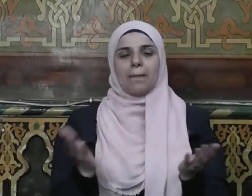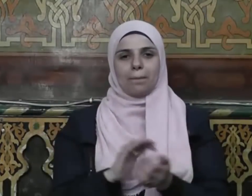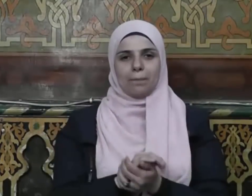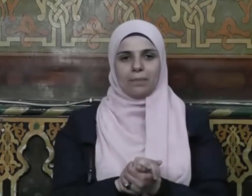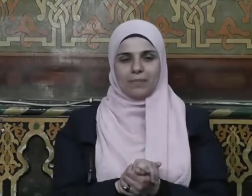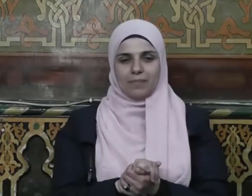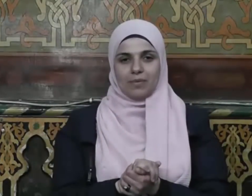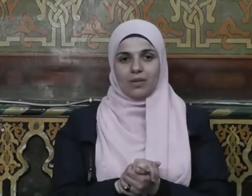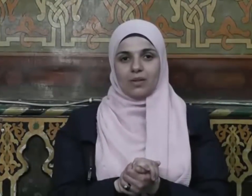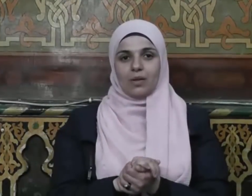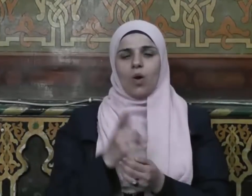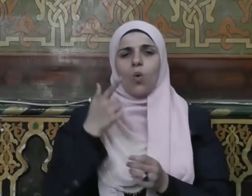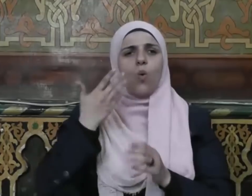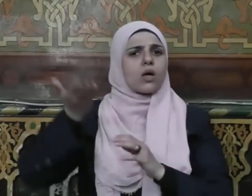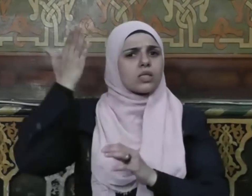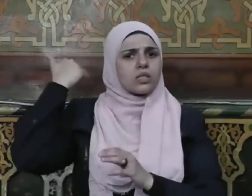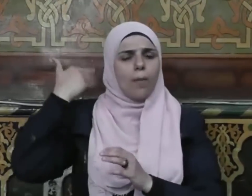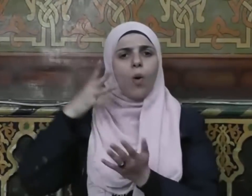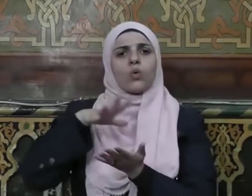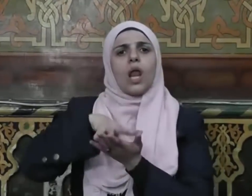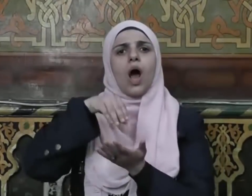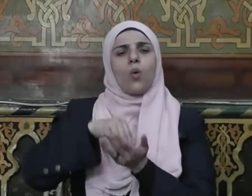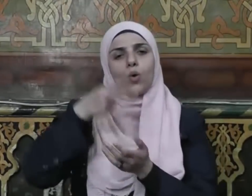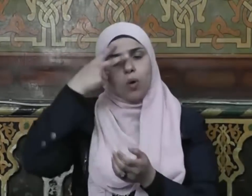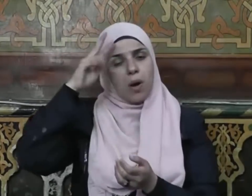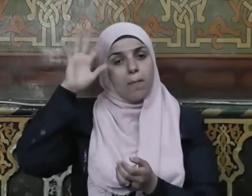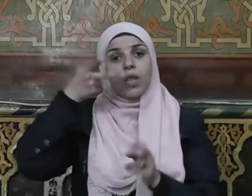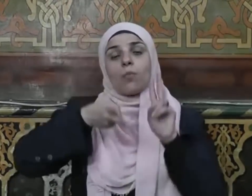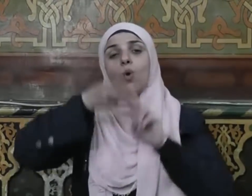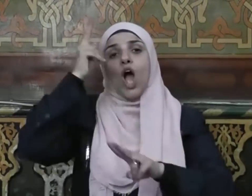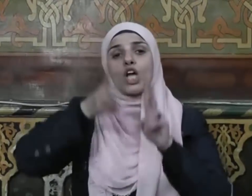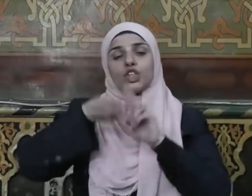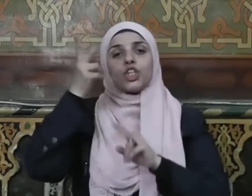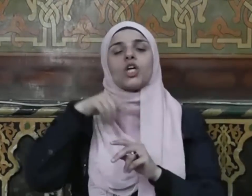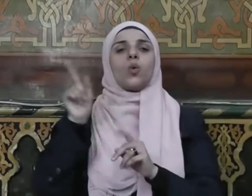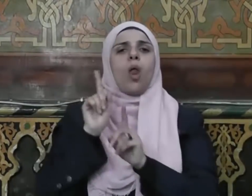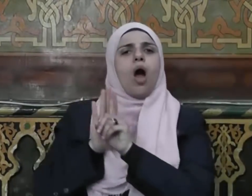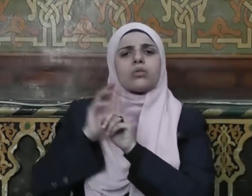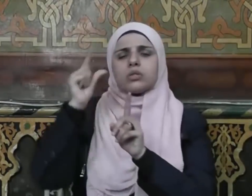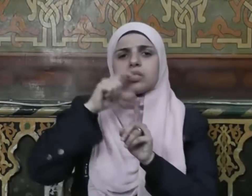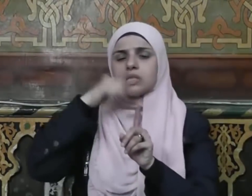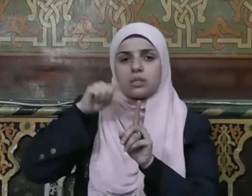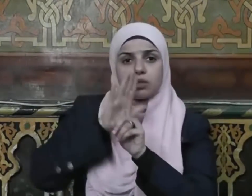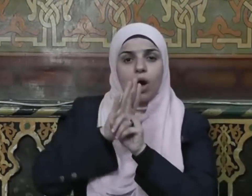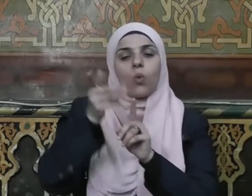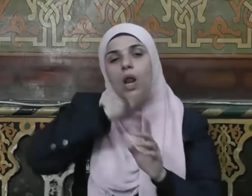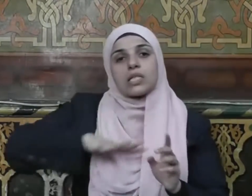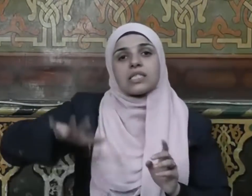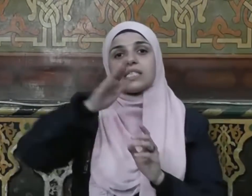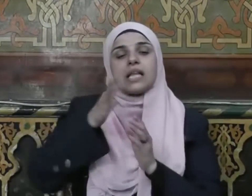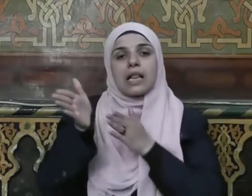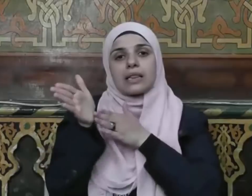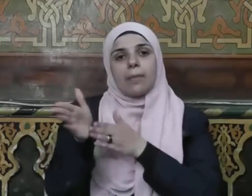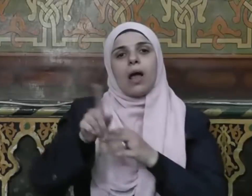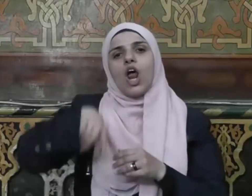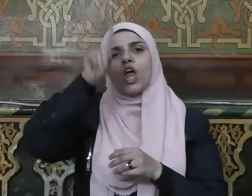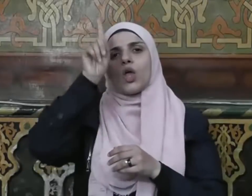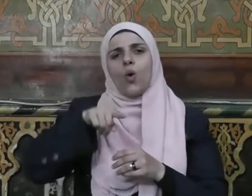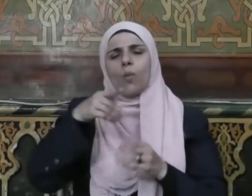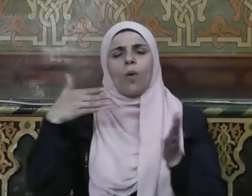الكريم والسابقون الأولون من المهاجرين والأنصار والذين اتبعوهم بإحسان